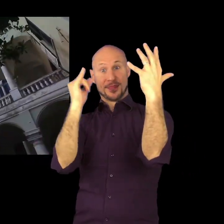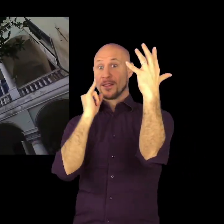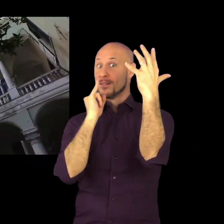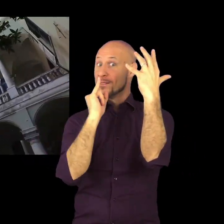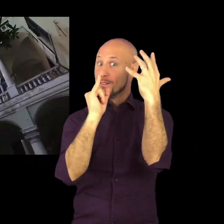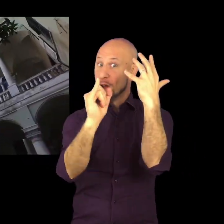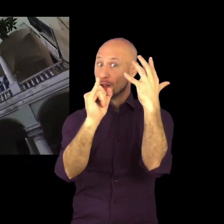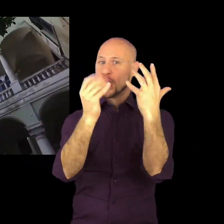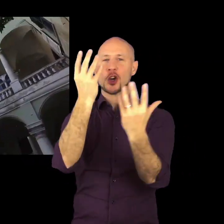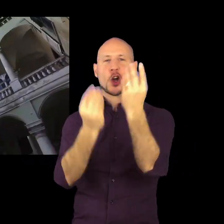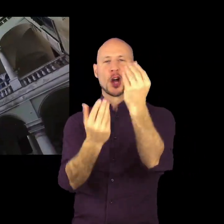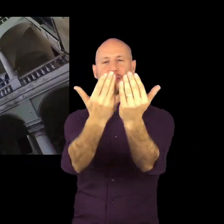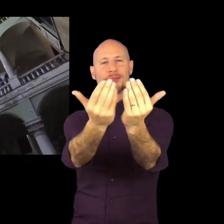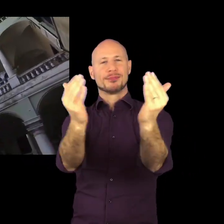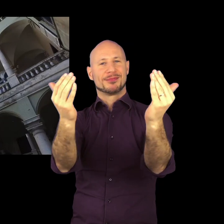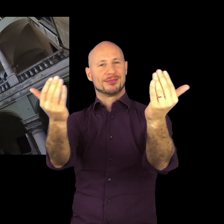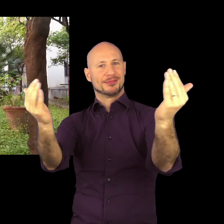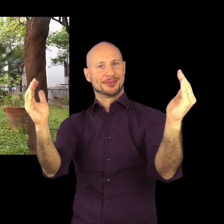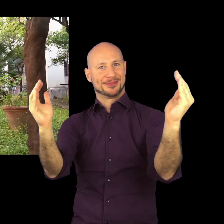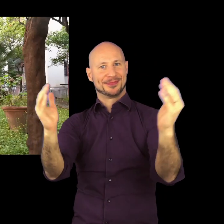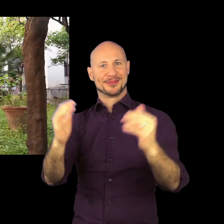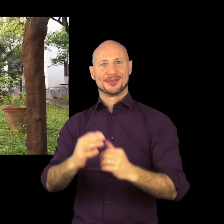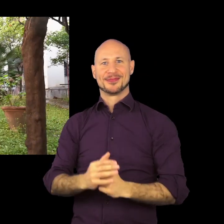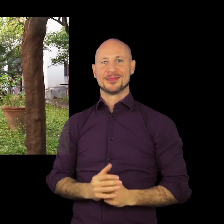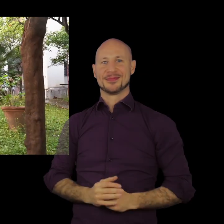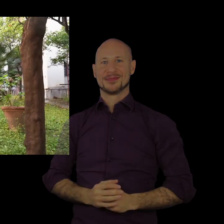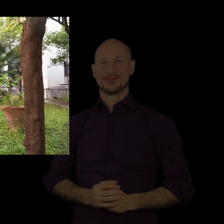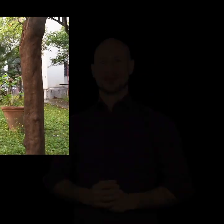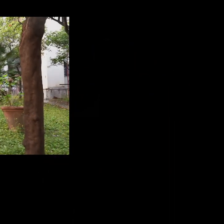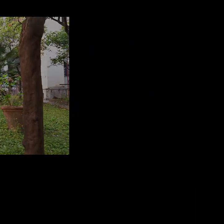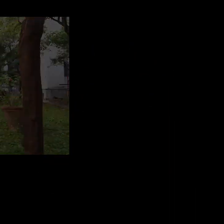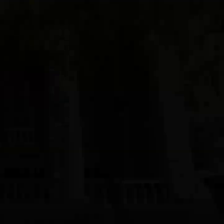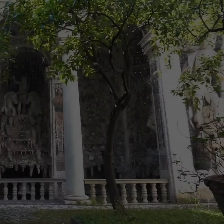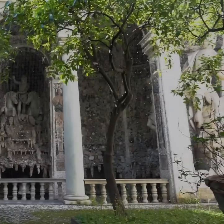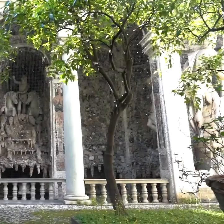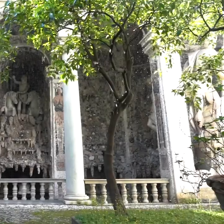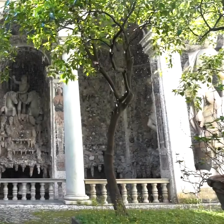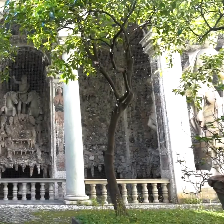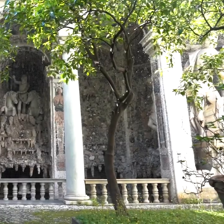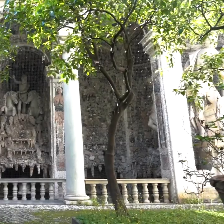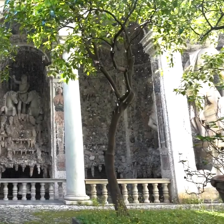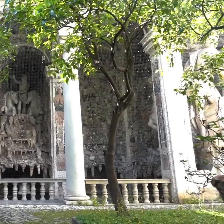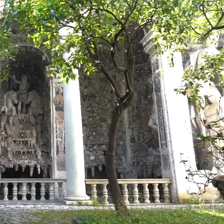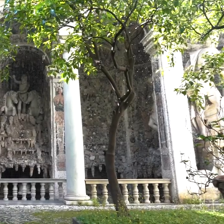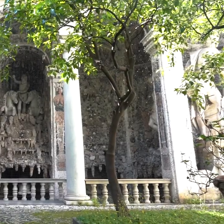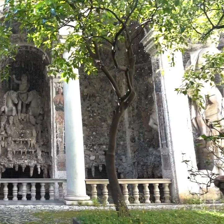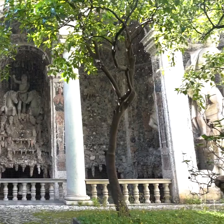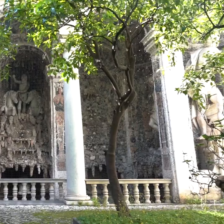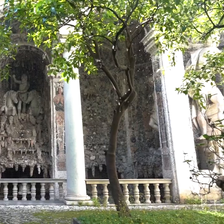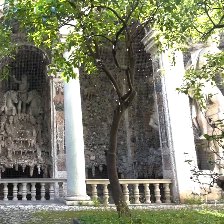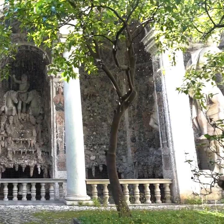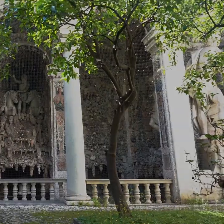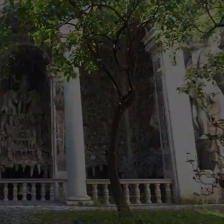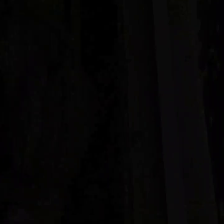eccellenza e che termina poi con una quinta scenografica molto teatrale costituita dal Ninfeo. Il Ninfeo è